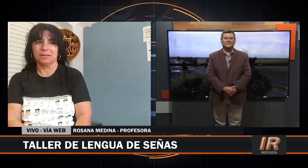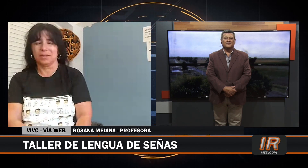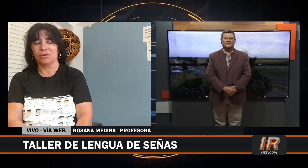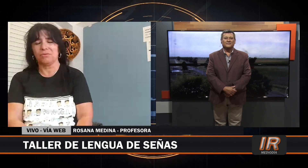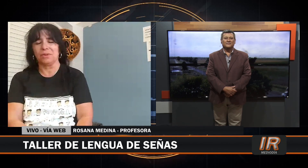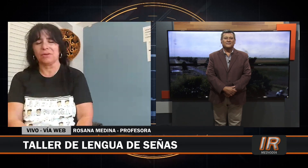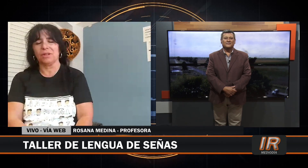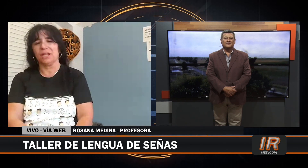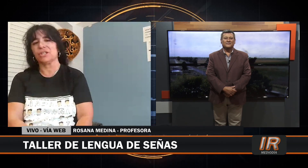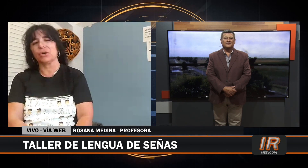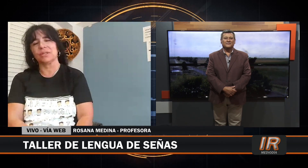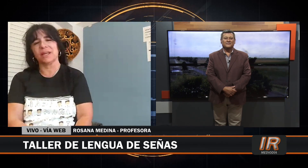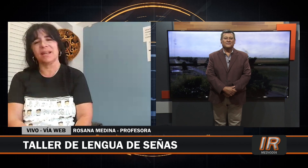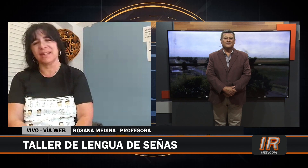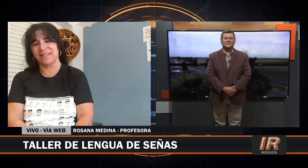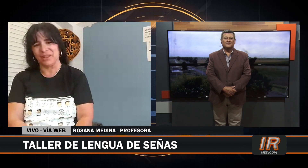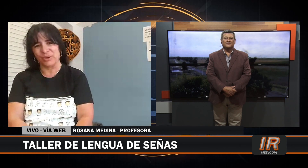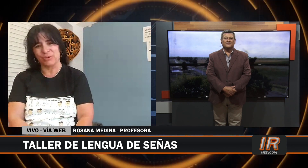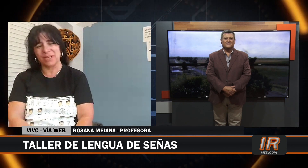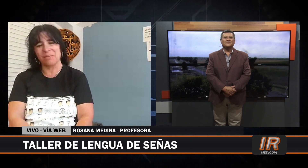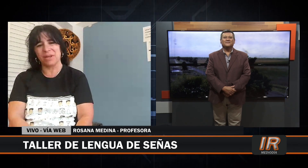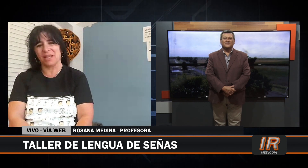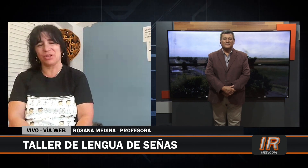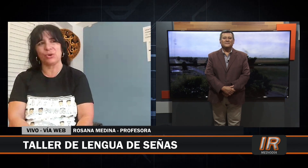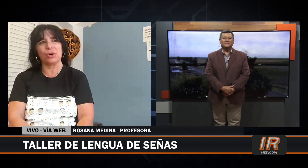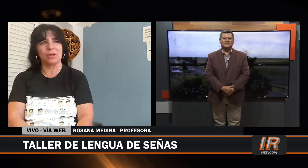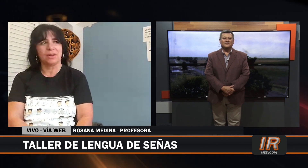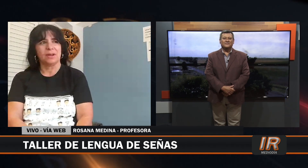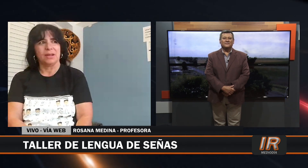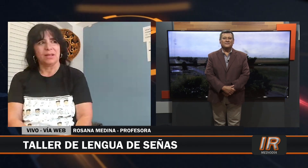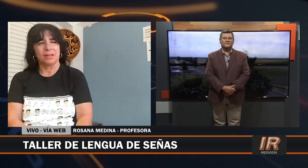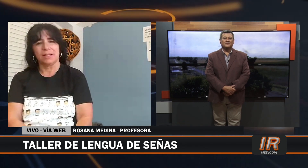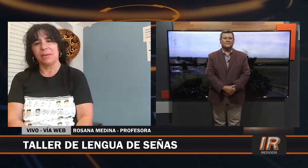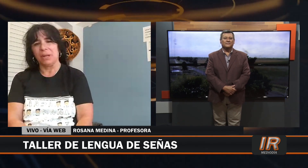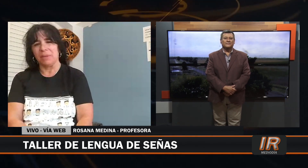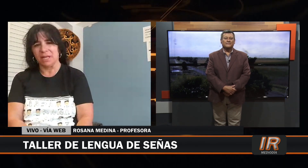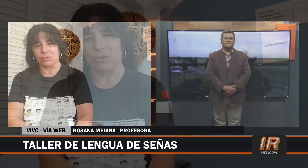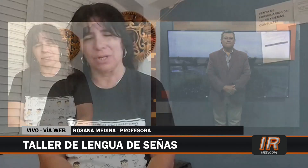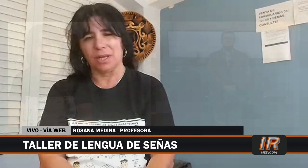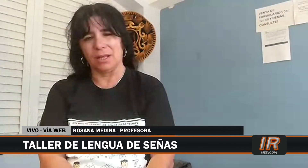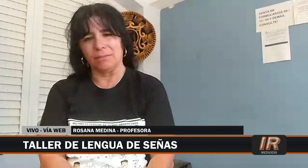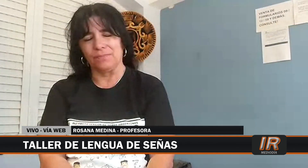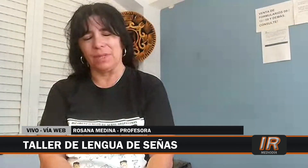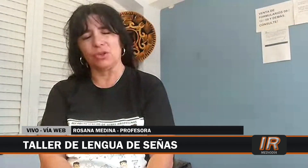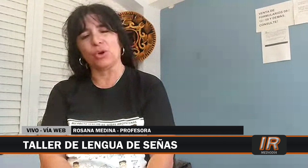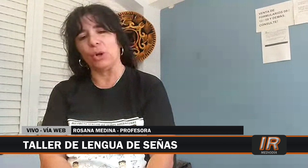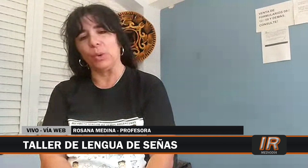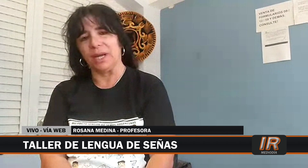Con el deseo de seguir creciendo, como siempre, y que esto siga implementándose en todos los lugares.